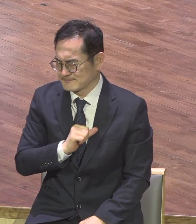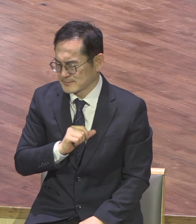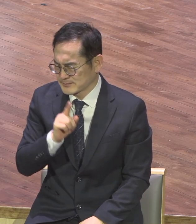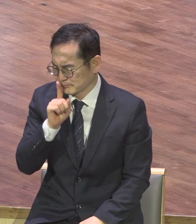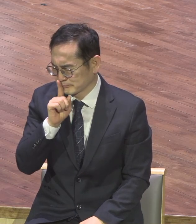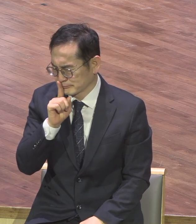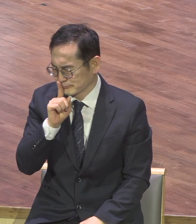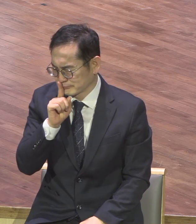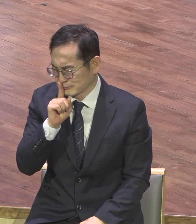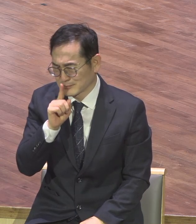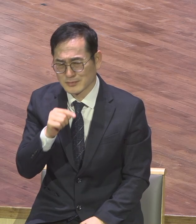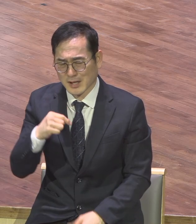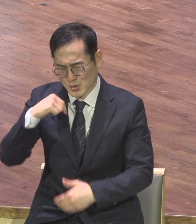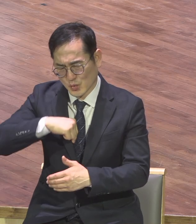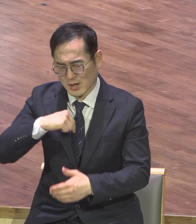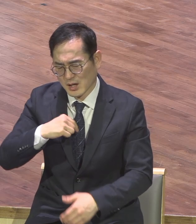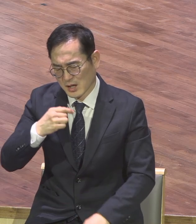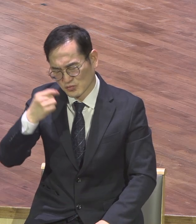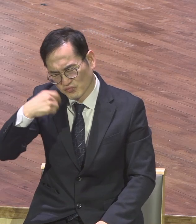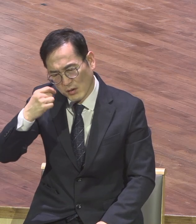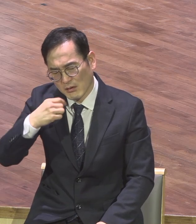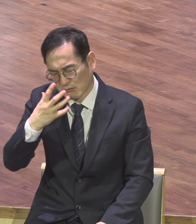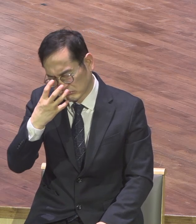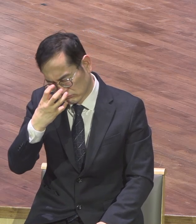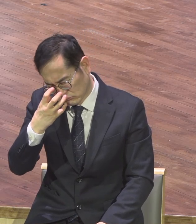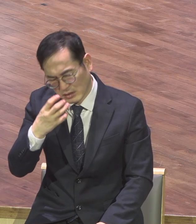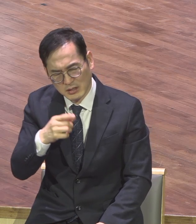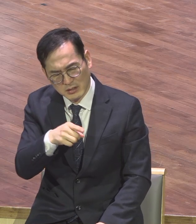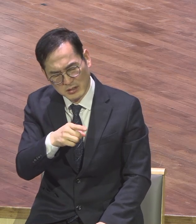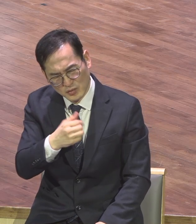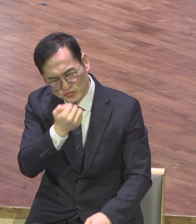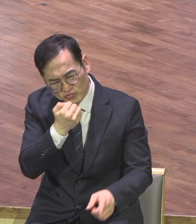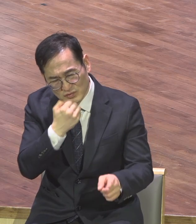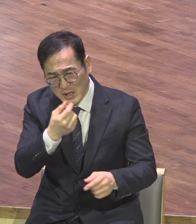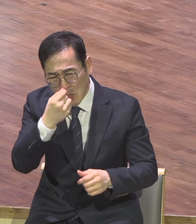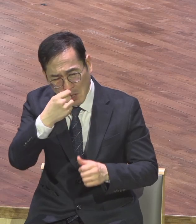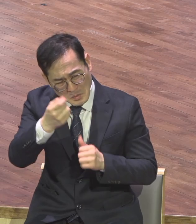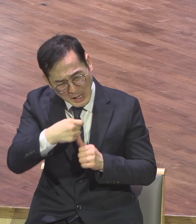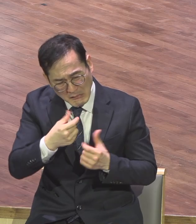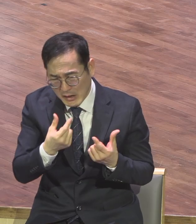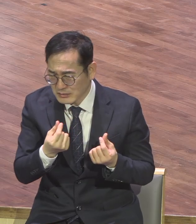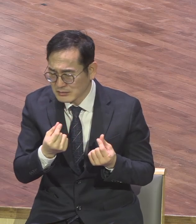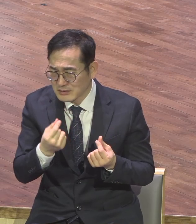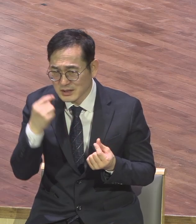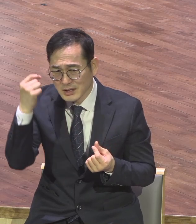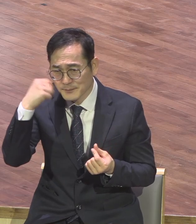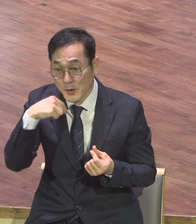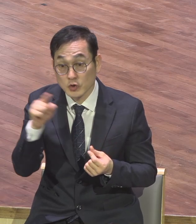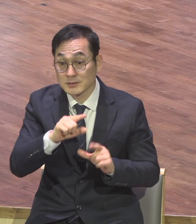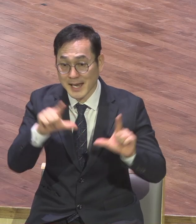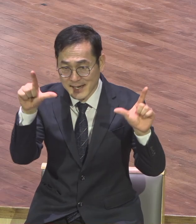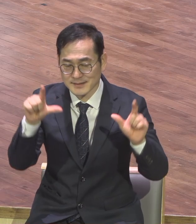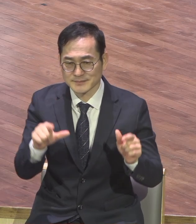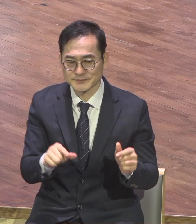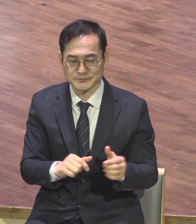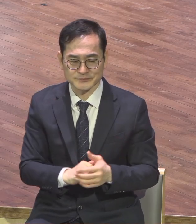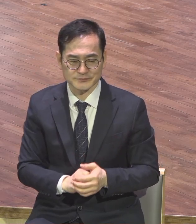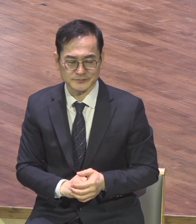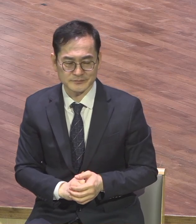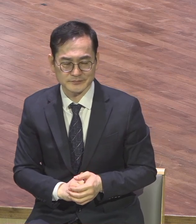이 문제가 어느 날 한 학생이 보낸 이 카드 내용